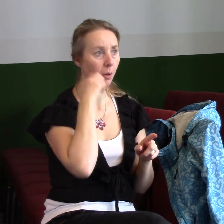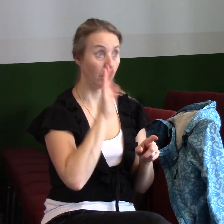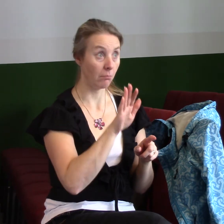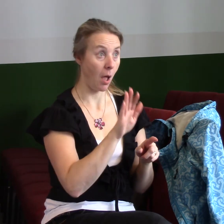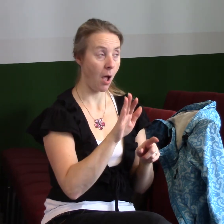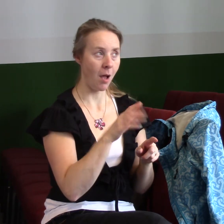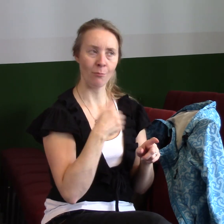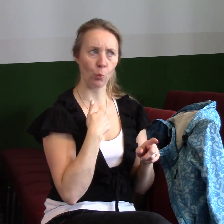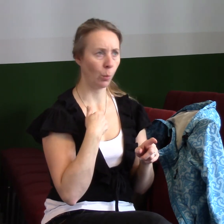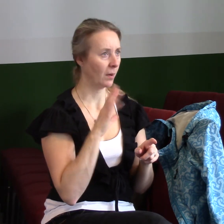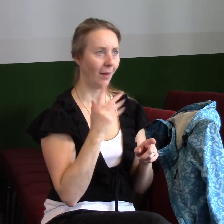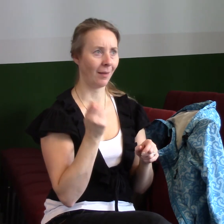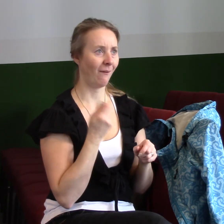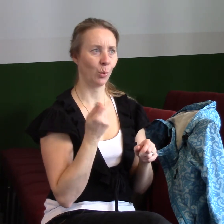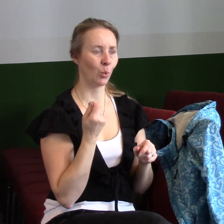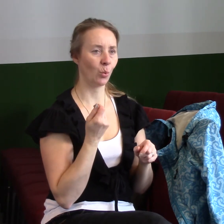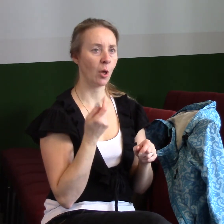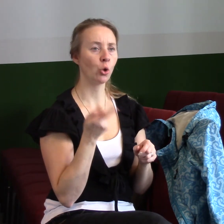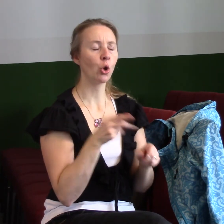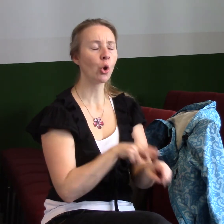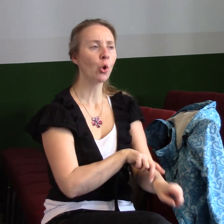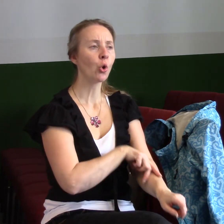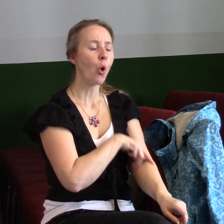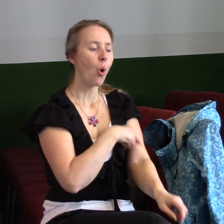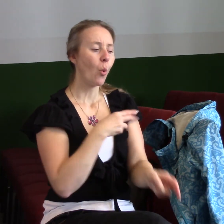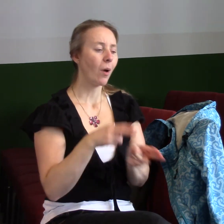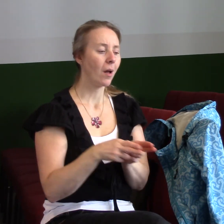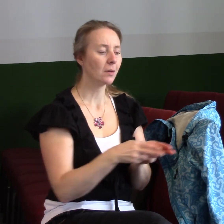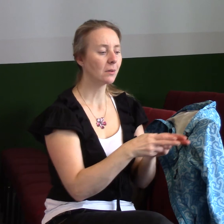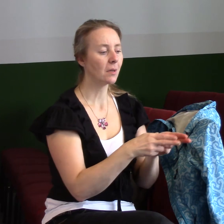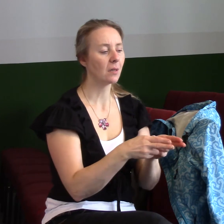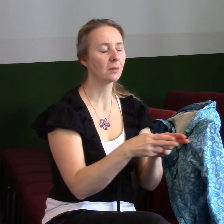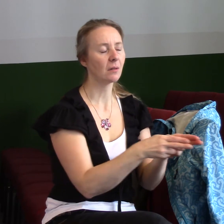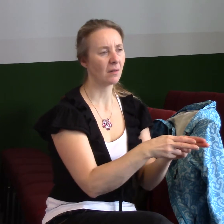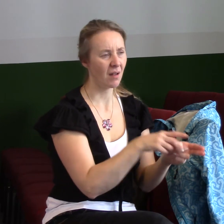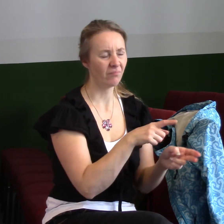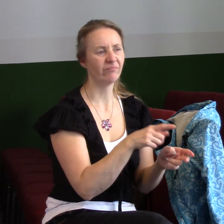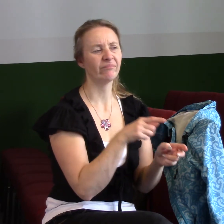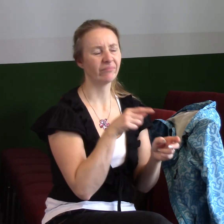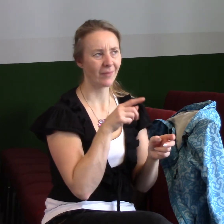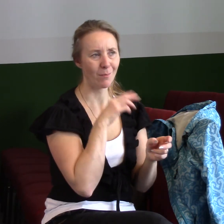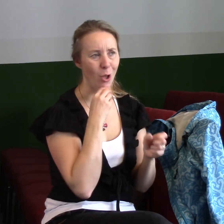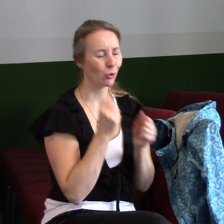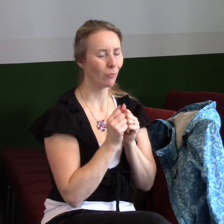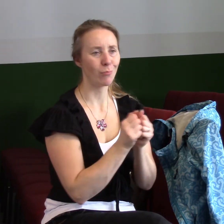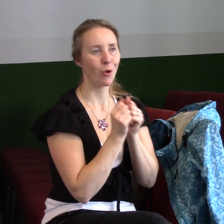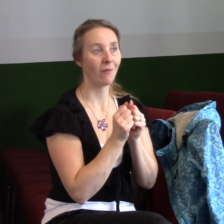nefunguje. Je to dlouhá cesta, která hodně moc stojí. Ale pak se ukáže, že to, v co